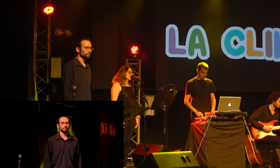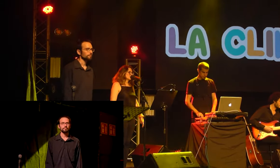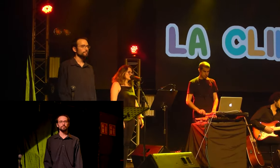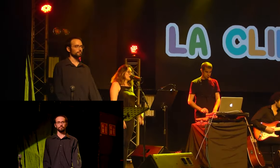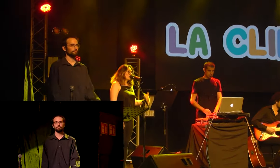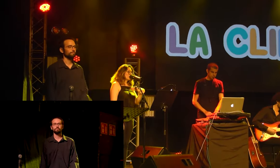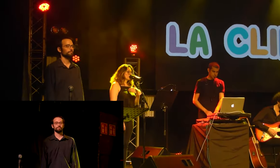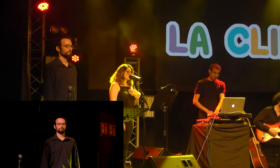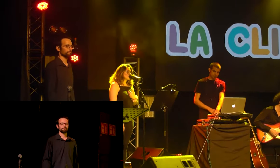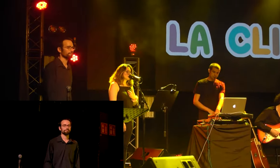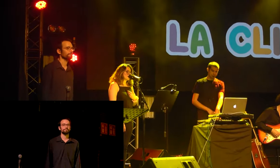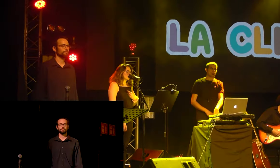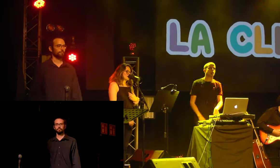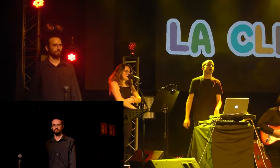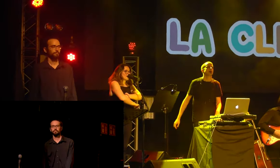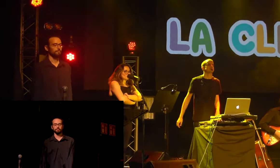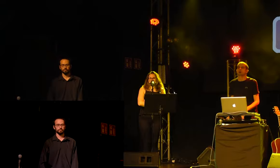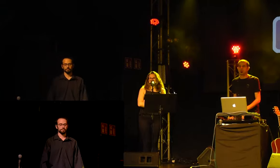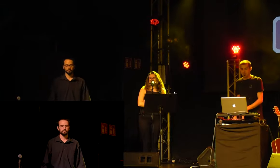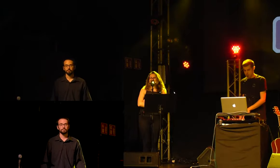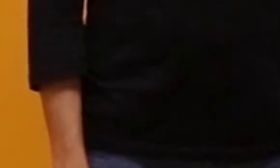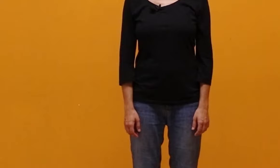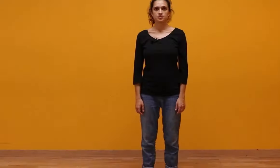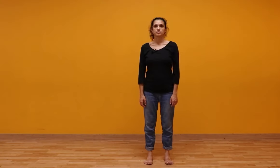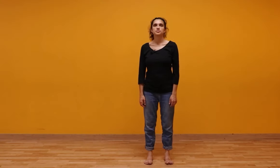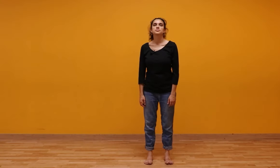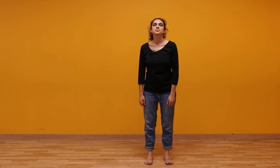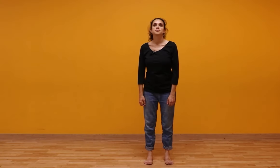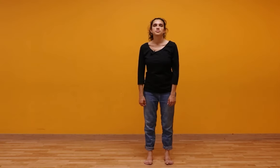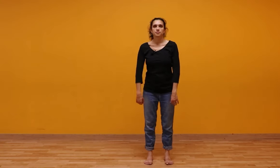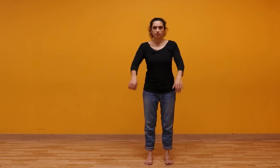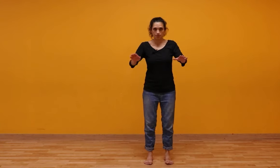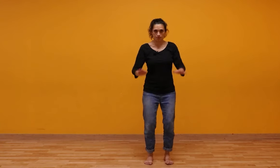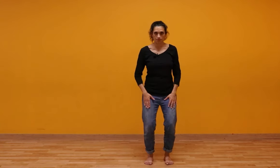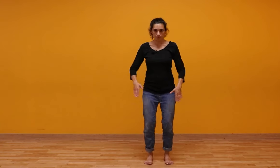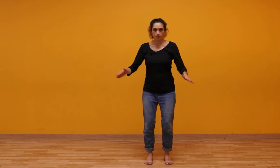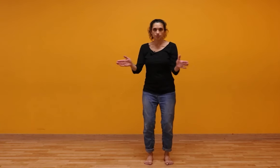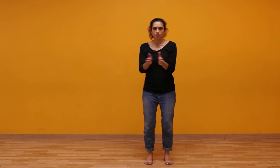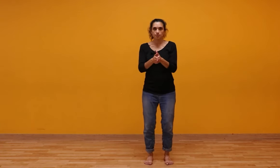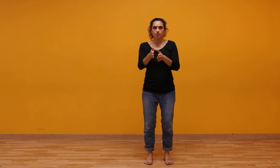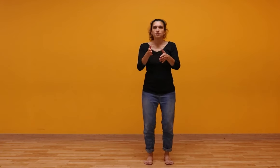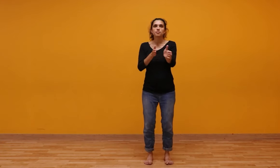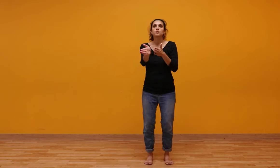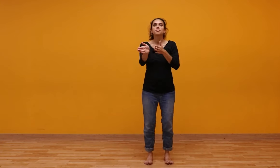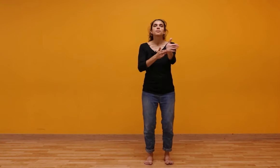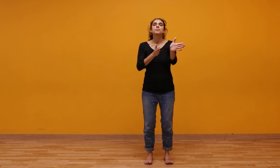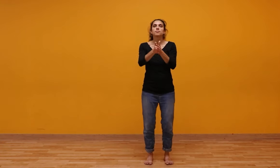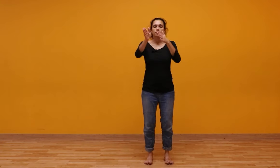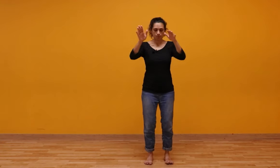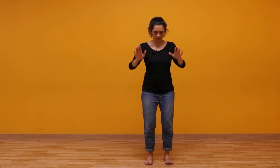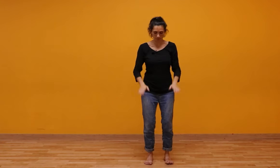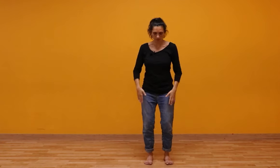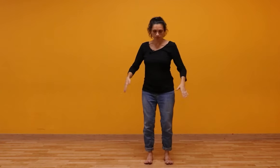sí que vull sopar Però el que jo voldria fer Ara us ho diré ben clar Jo vull jugar